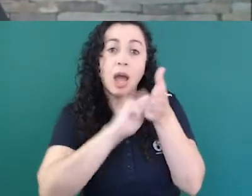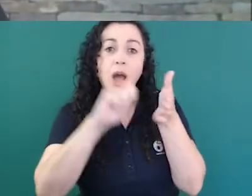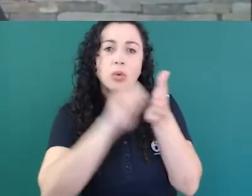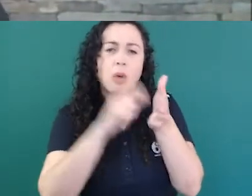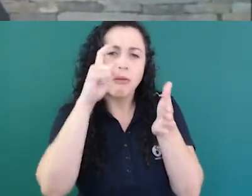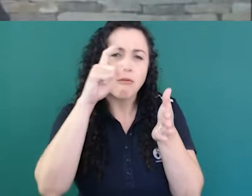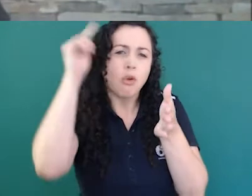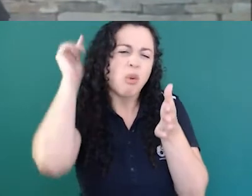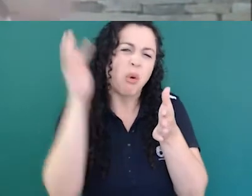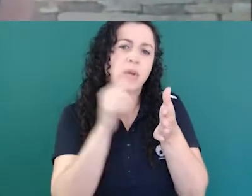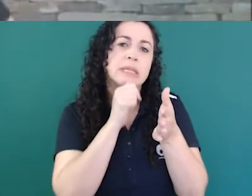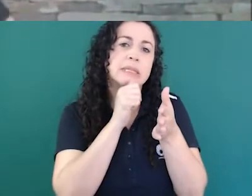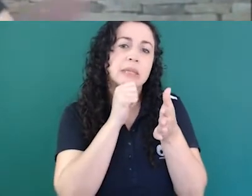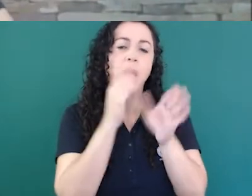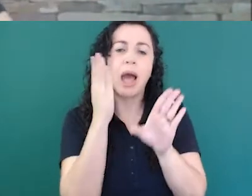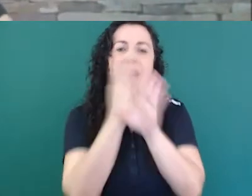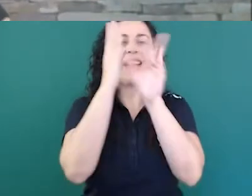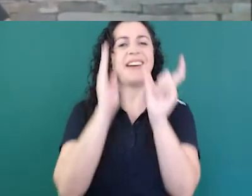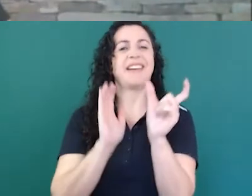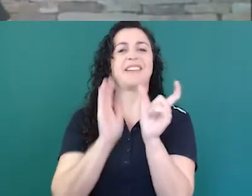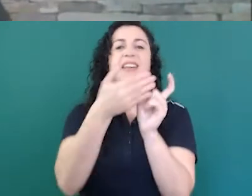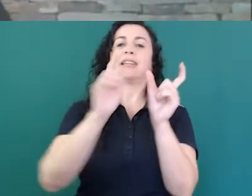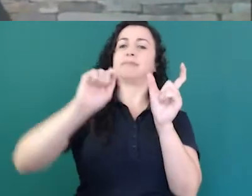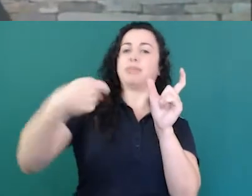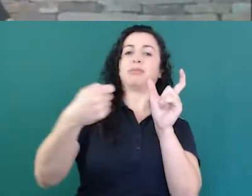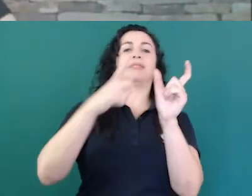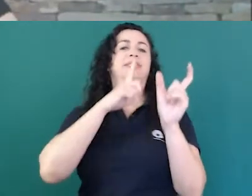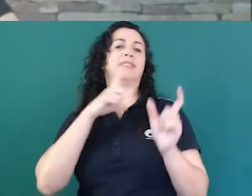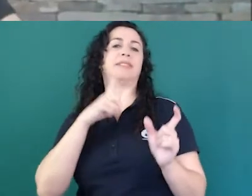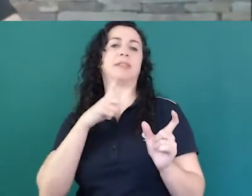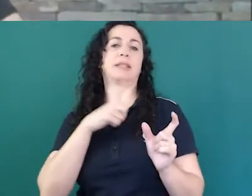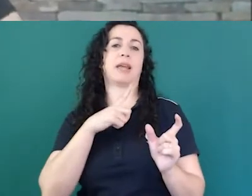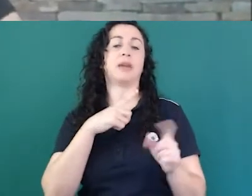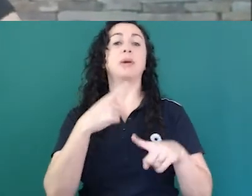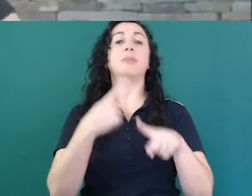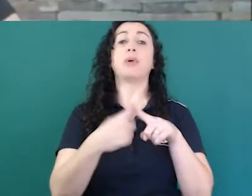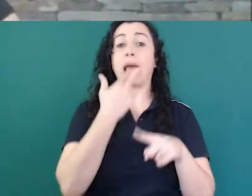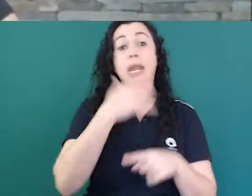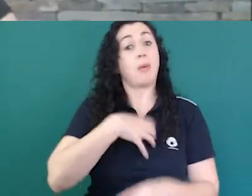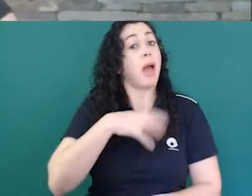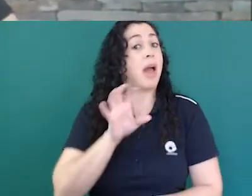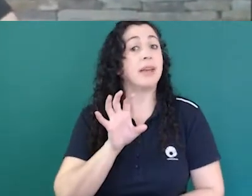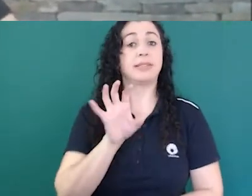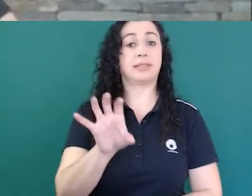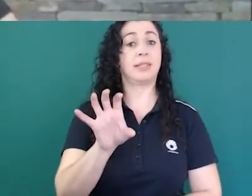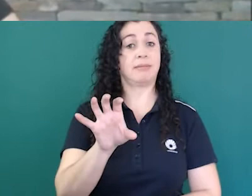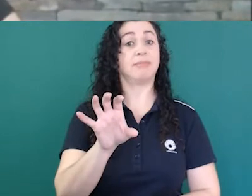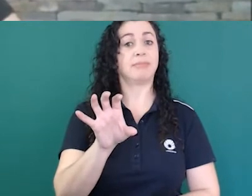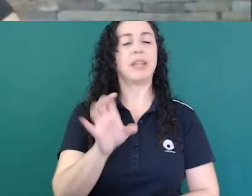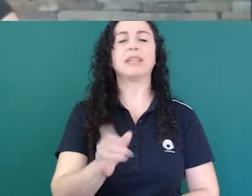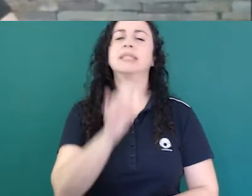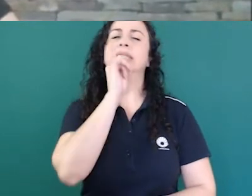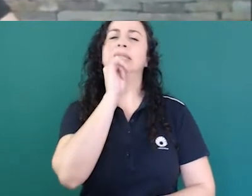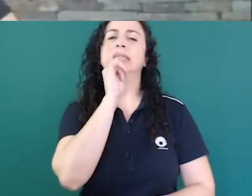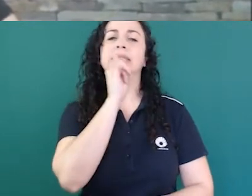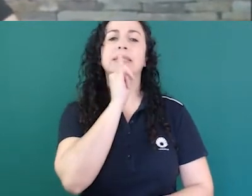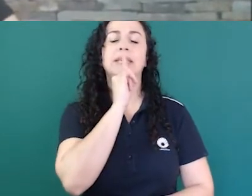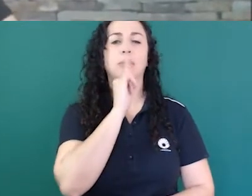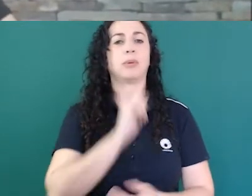que vem junto porque a gente sabe que as línguas são assim um exemplo é quando a gente começou com a tecnologia